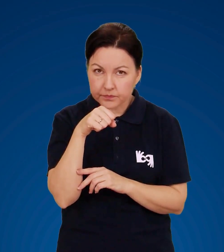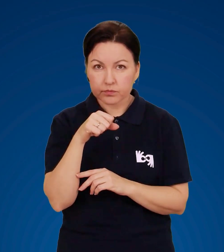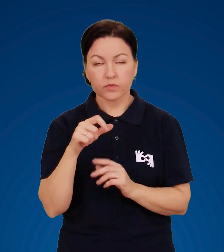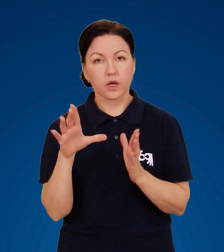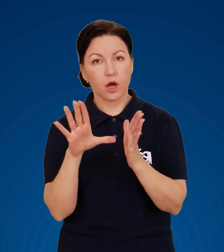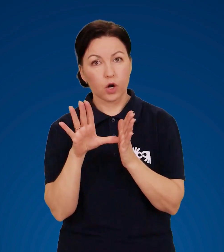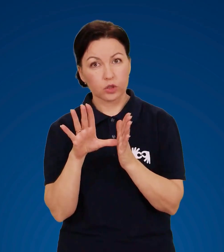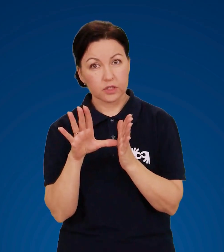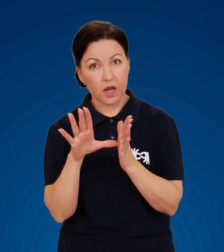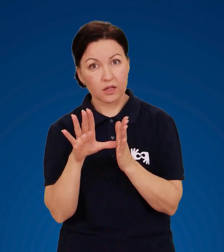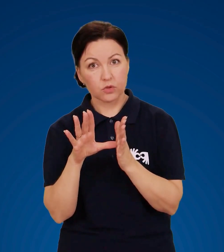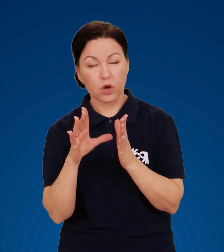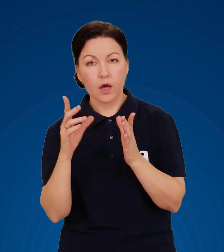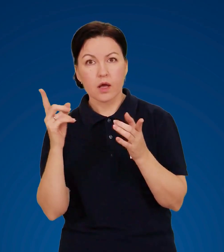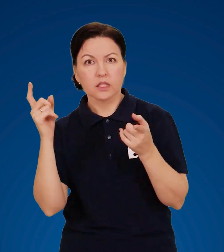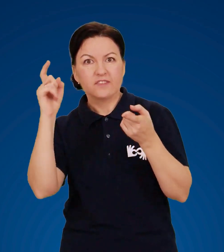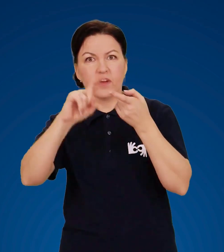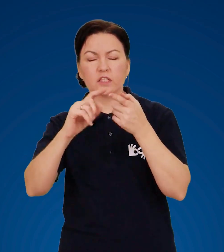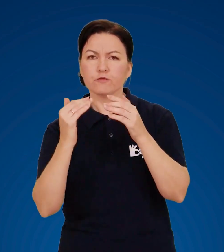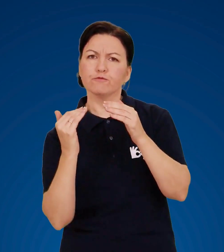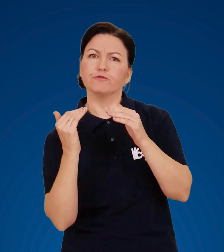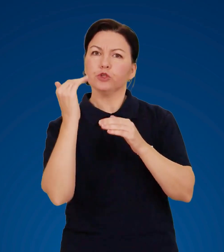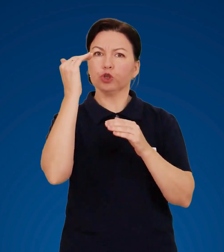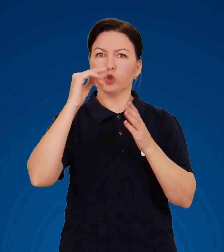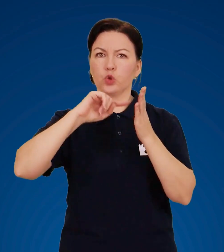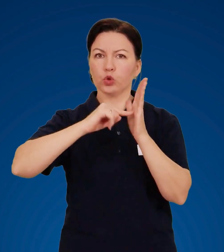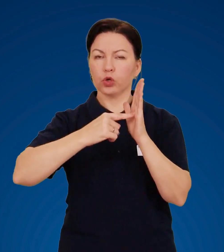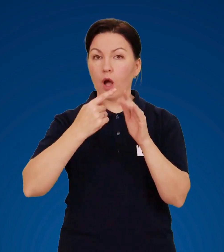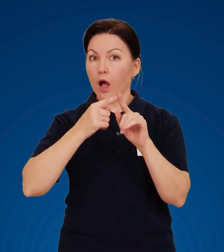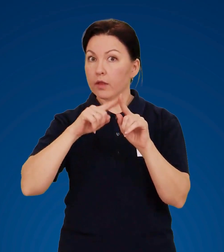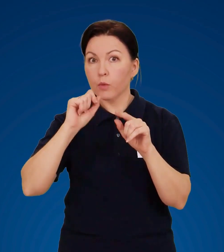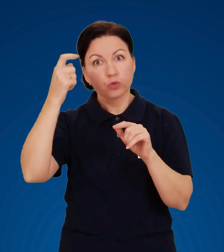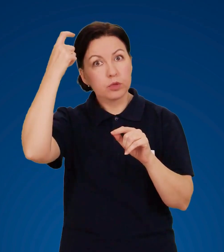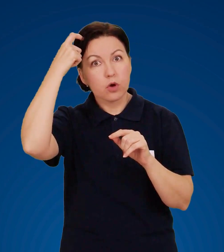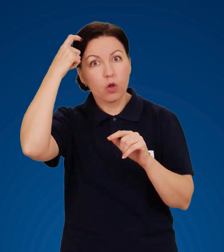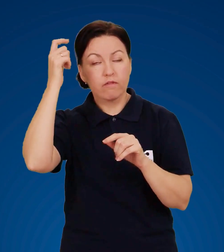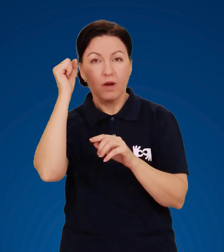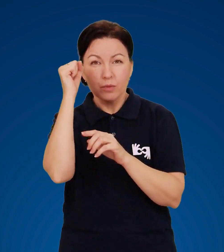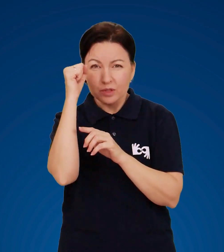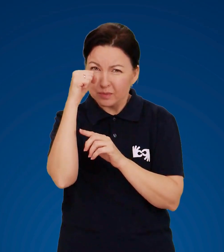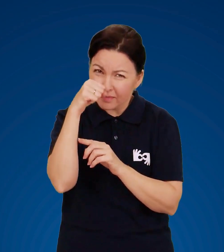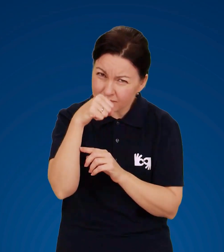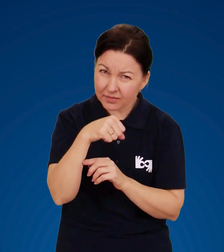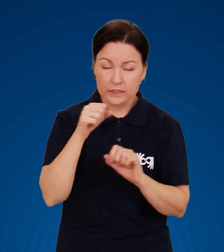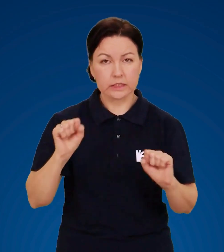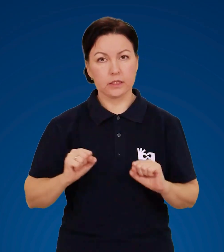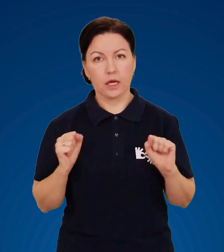Розряди контактують із вищими точками, якою і може бути голова людини.